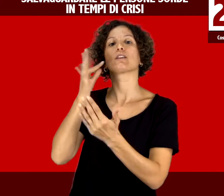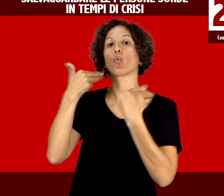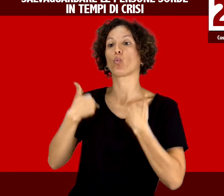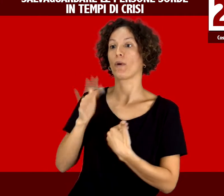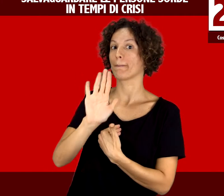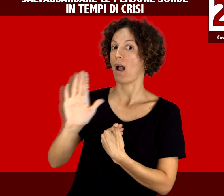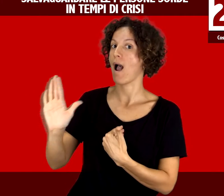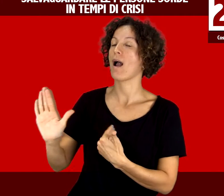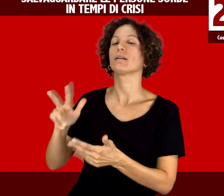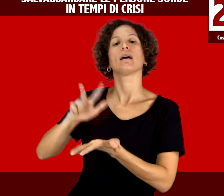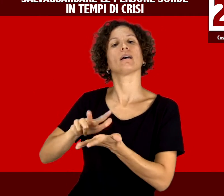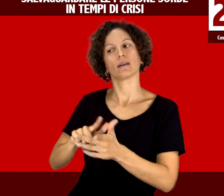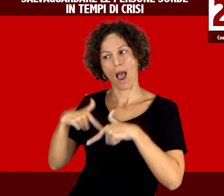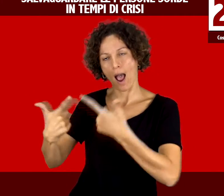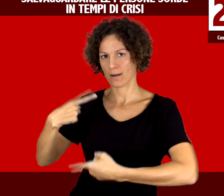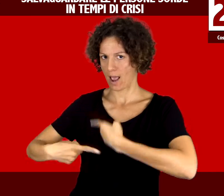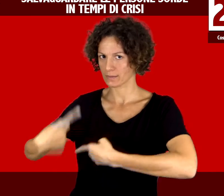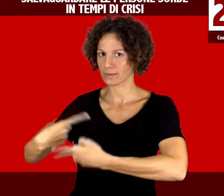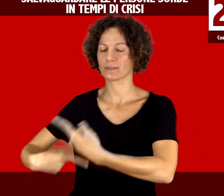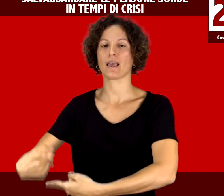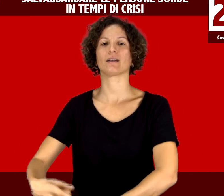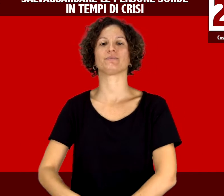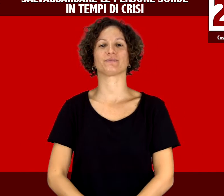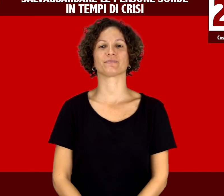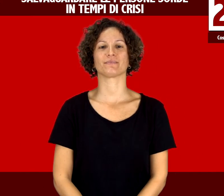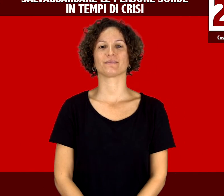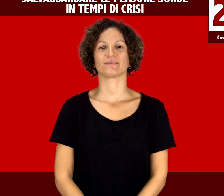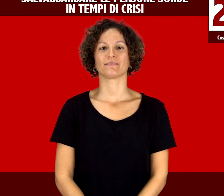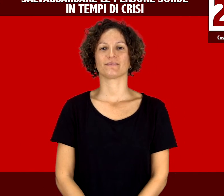periodo così complesso, i diritti umani di tutte le persone sorde.